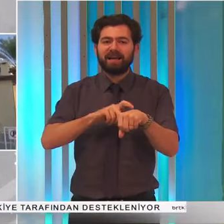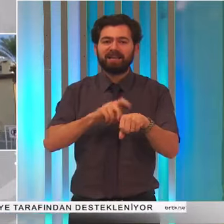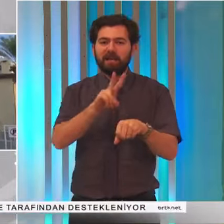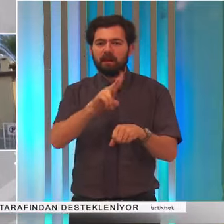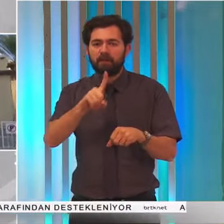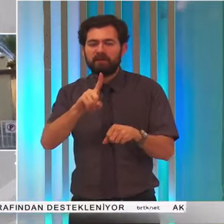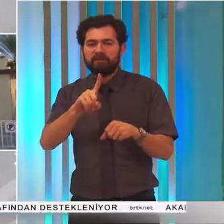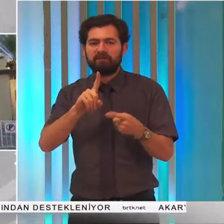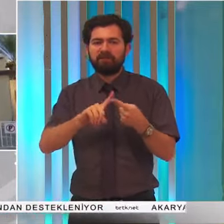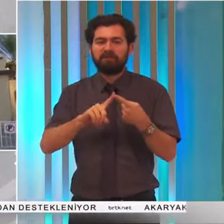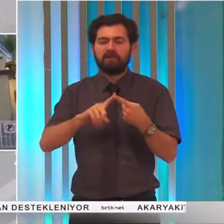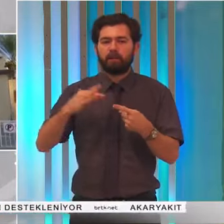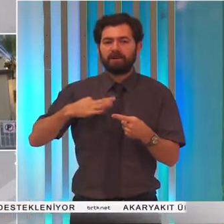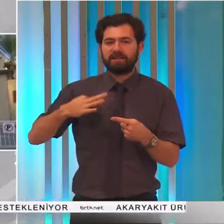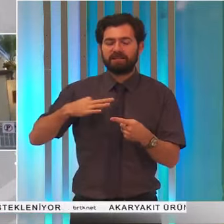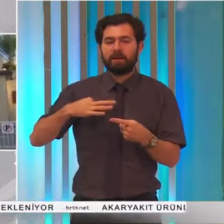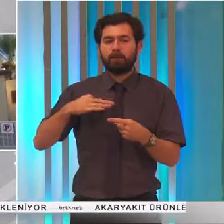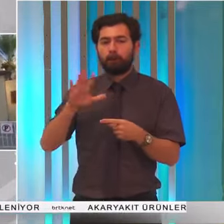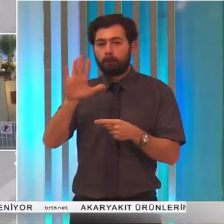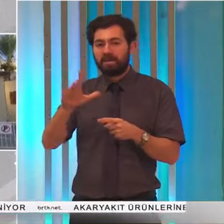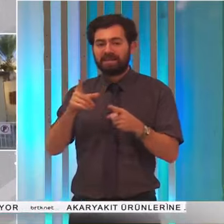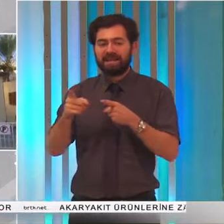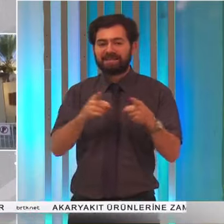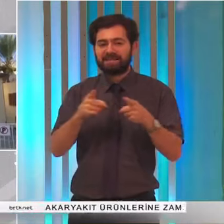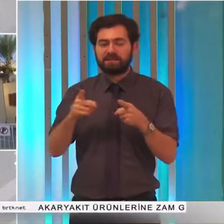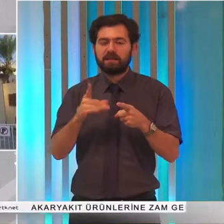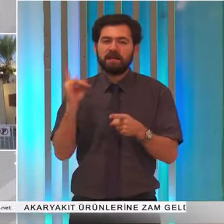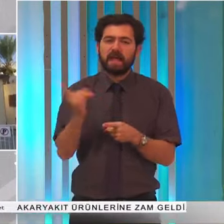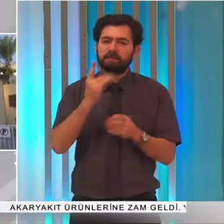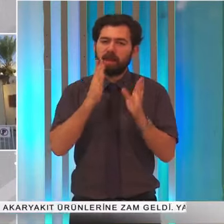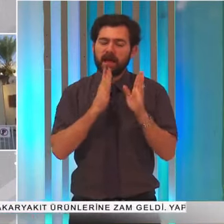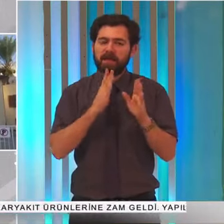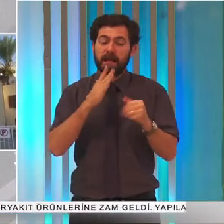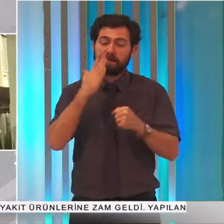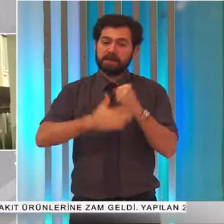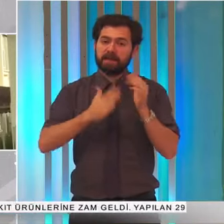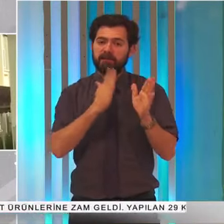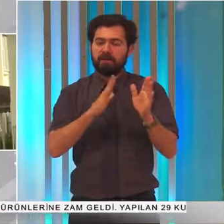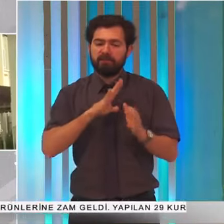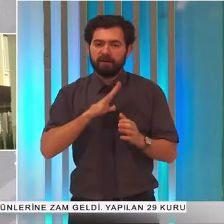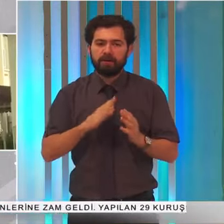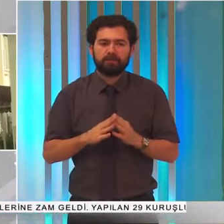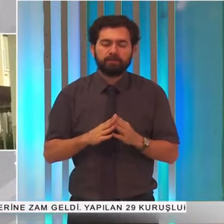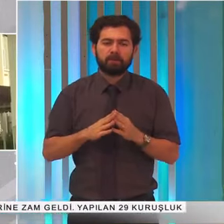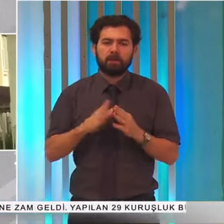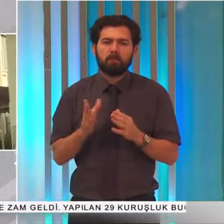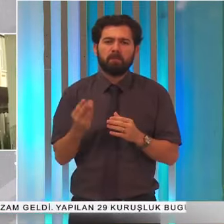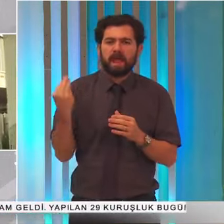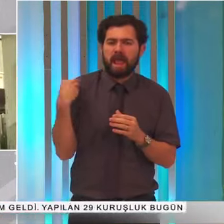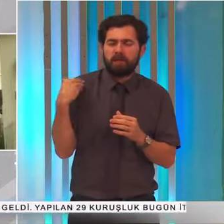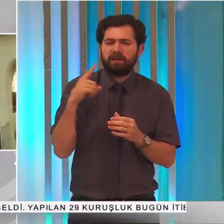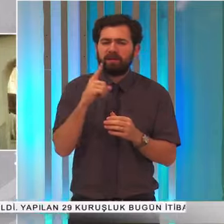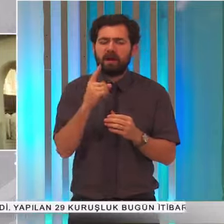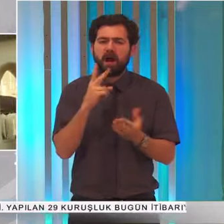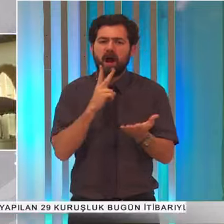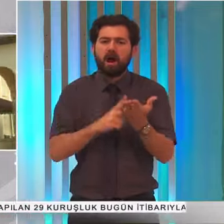ile pazartesi 5 saatleri arasında sokağa çıkma yasağı devam edecek. Aksi bir karar üretilmemesi